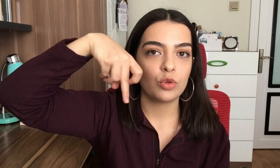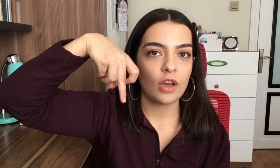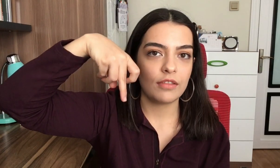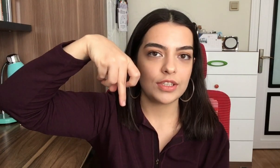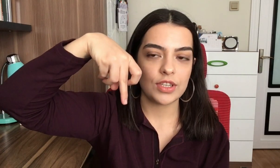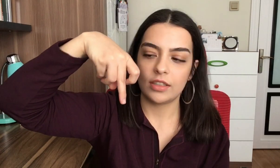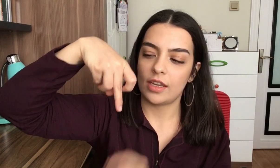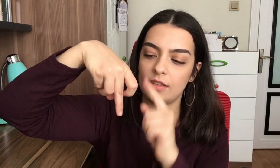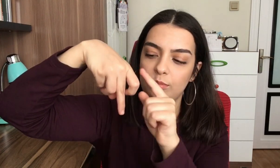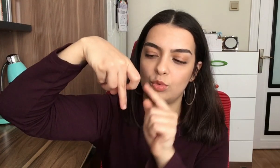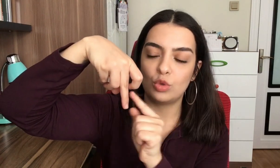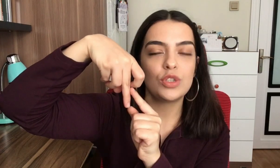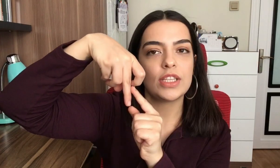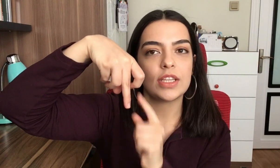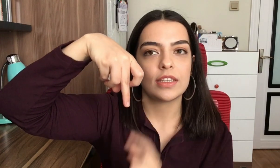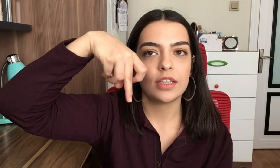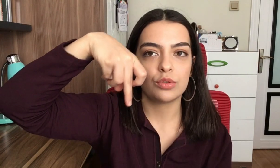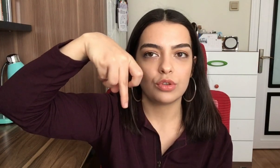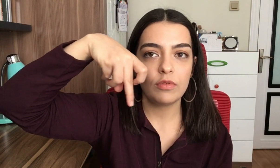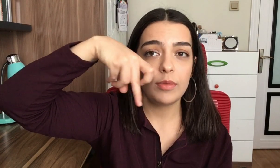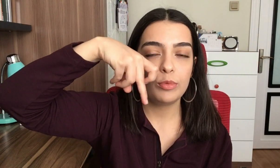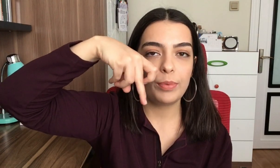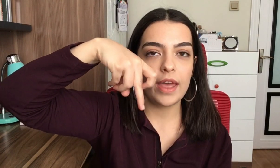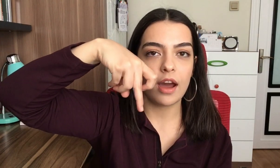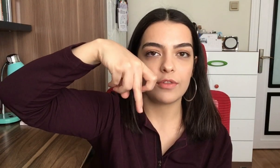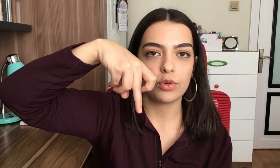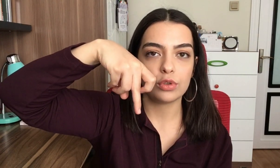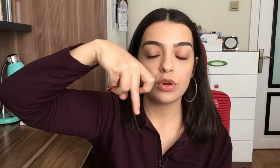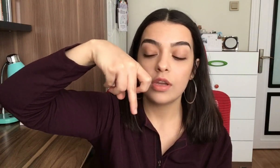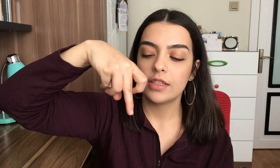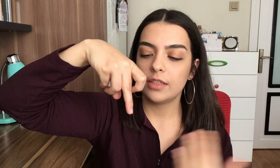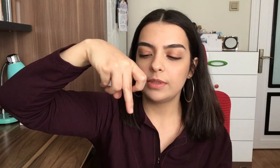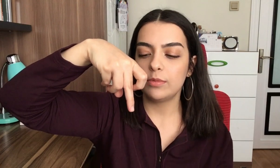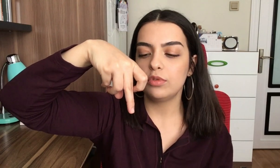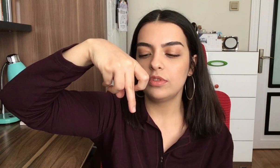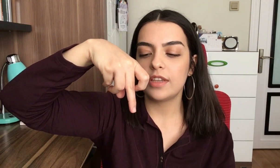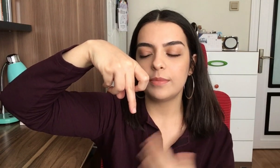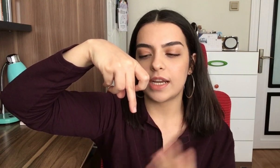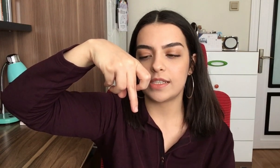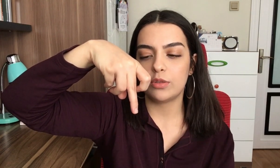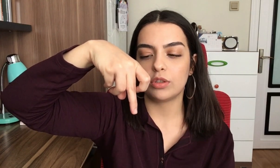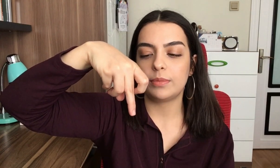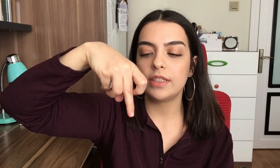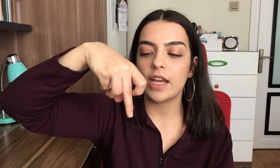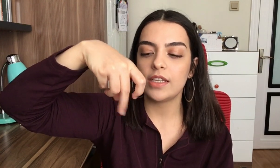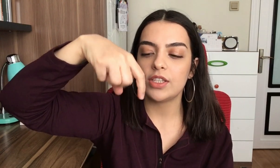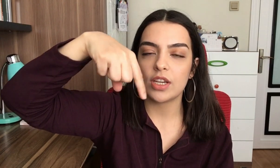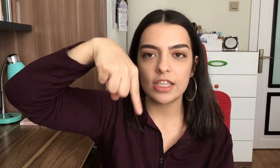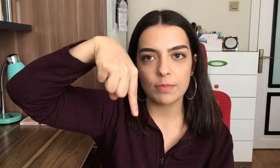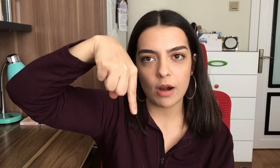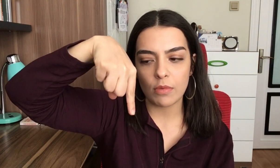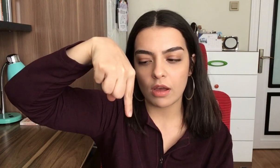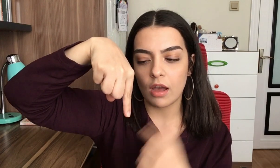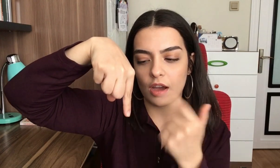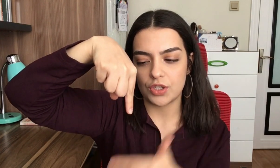kavrayacak, yani bükülecek şekilde duruyor ve bu P harfi oluyor. Tabii ki bunun tam tersi de olabilir. Yani işaret parmağı aşağı